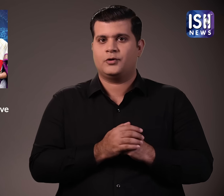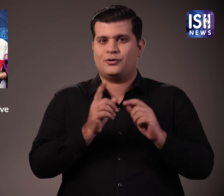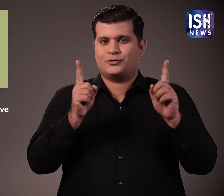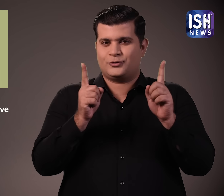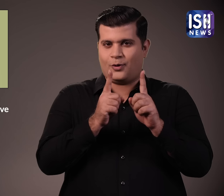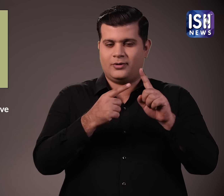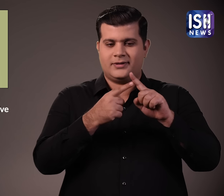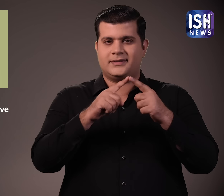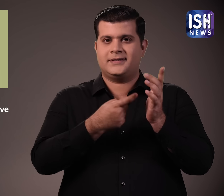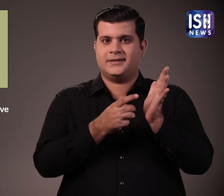Capital Gains